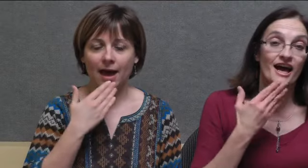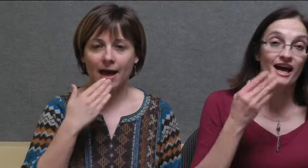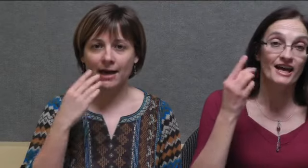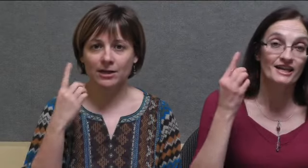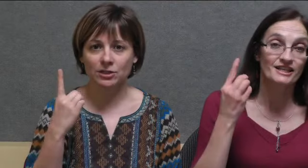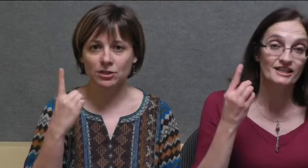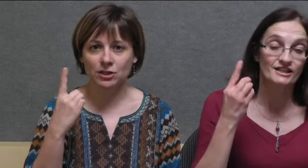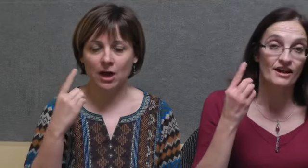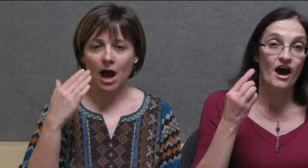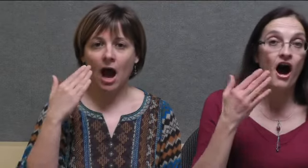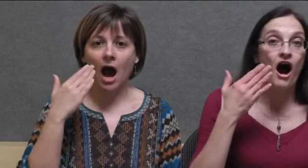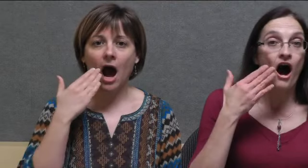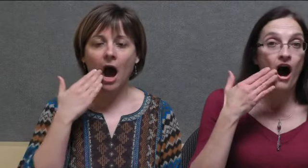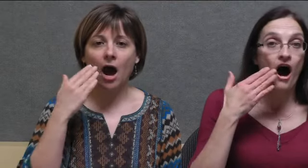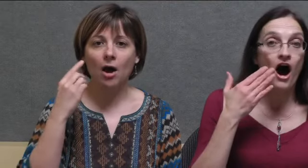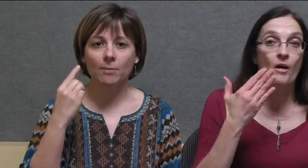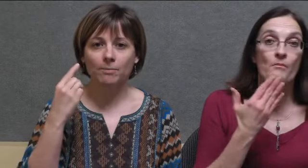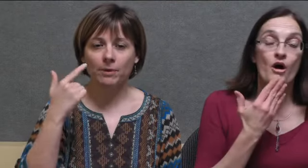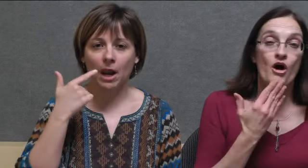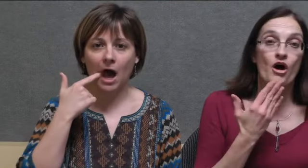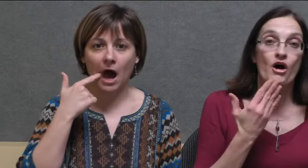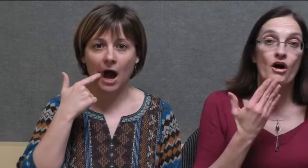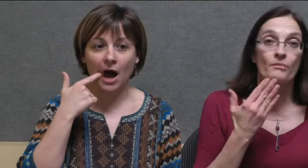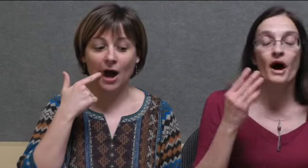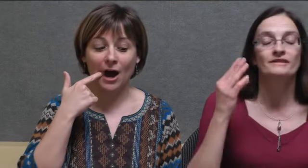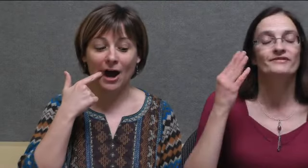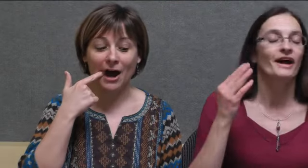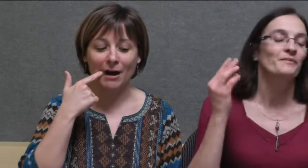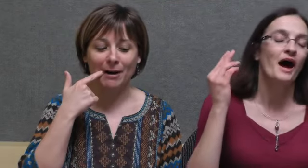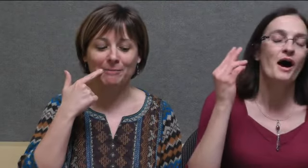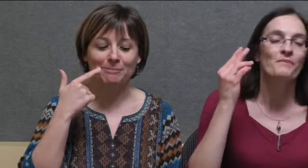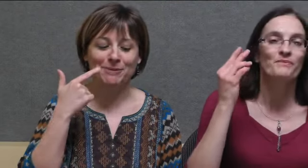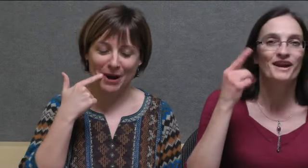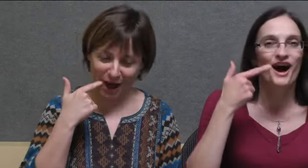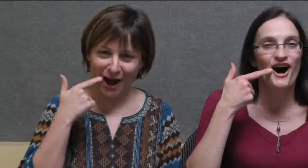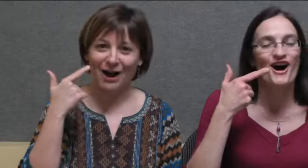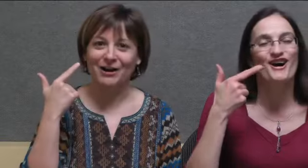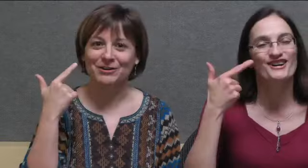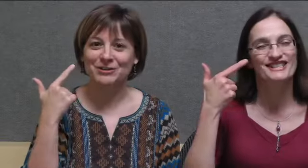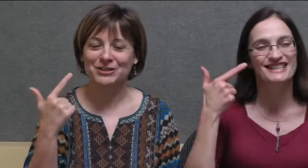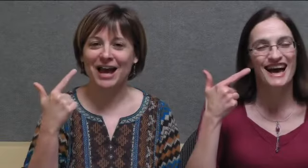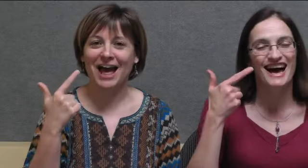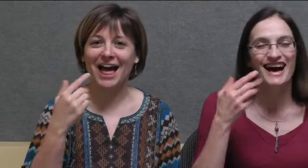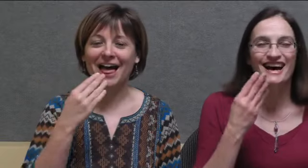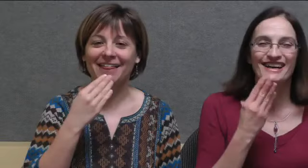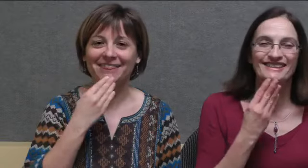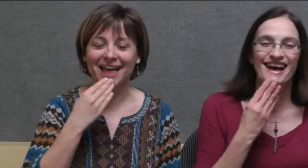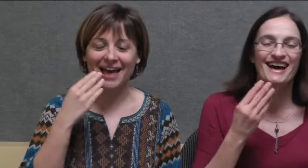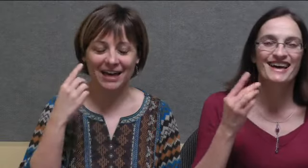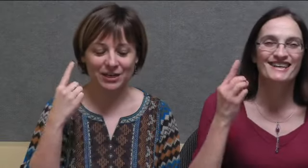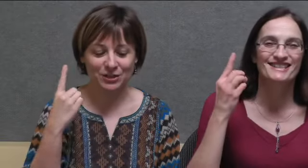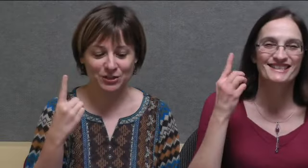ai-je. En, en, en planche à neige.